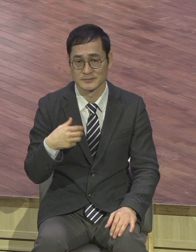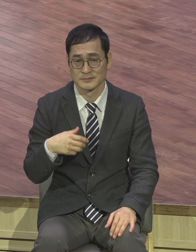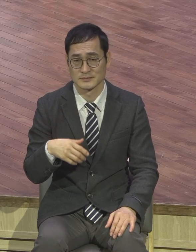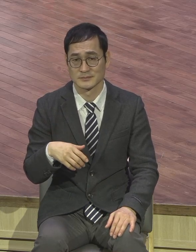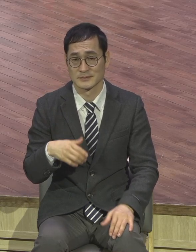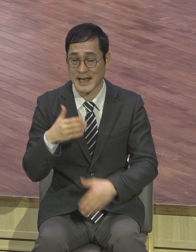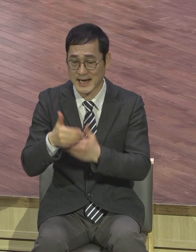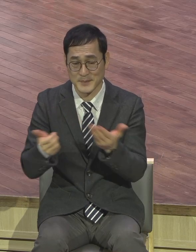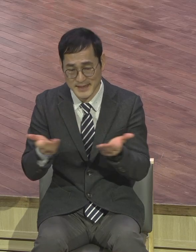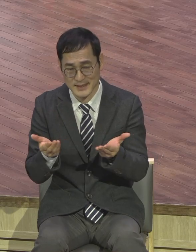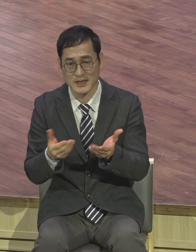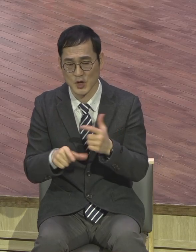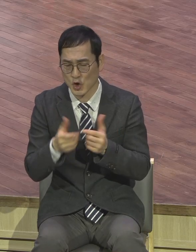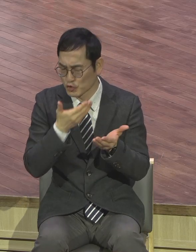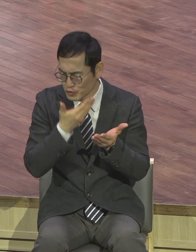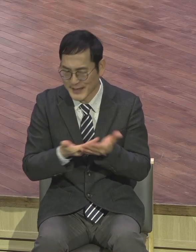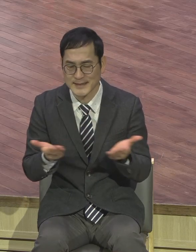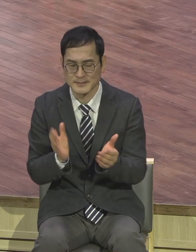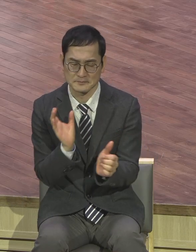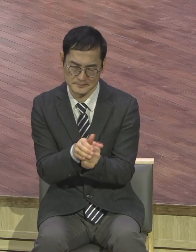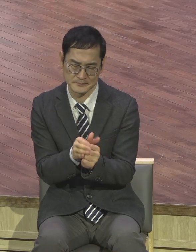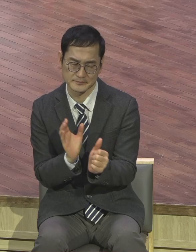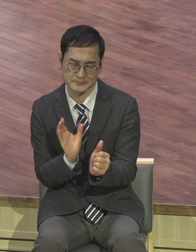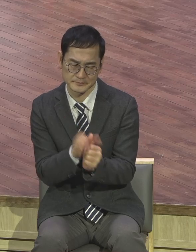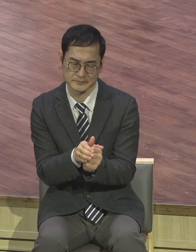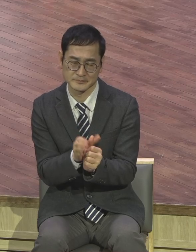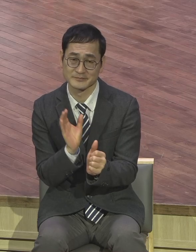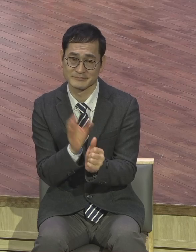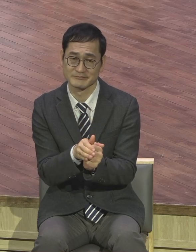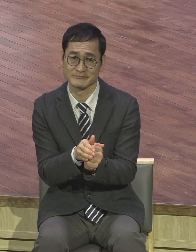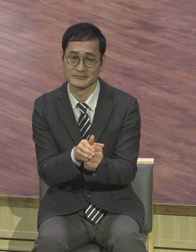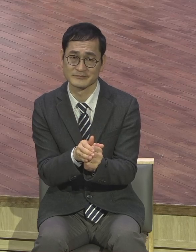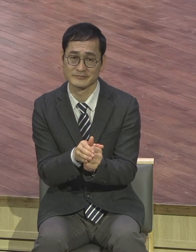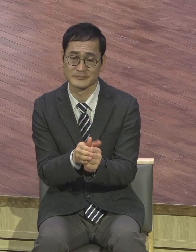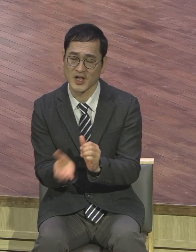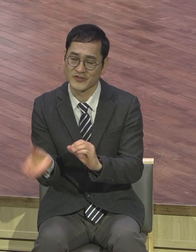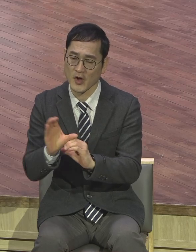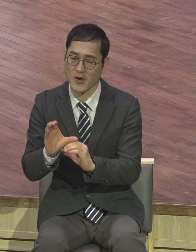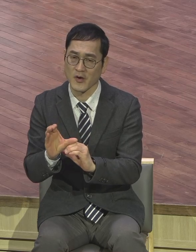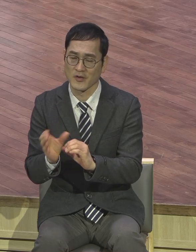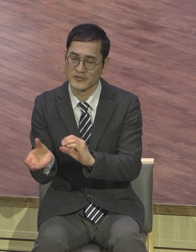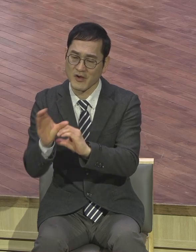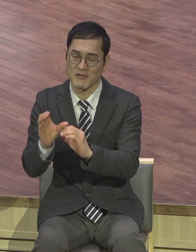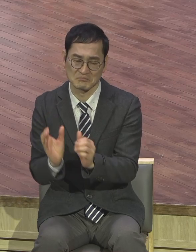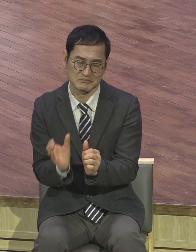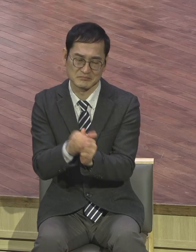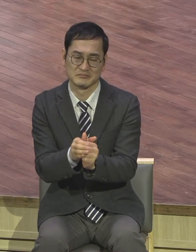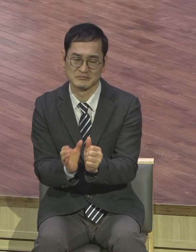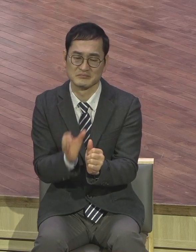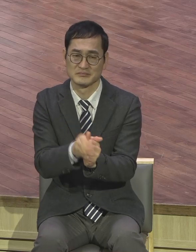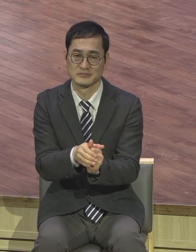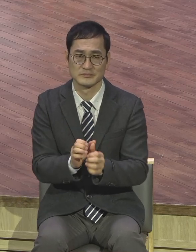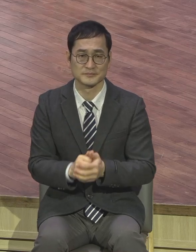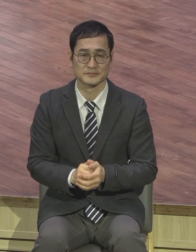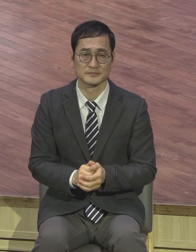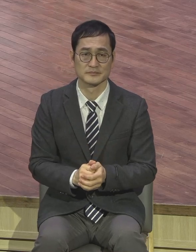귀한 직분들을 자꾸 주세요. 자라. 자꾸 자라. 여러분 저를 보면 알잖아요. 저는 여러분 저